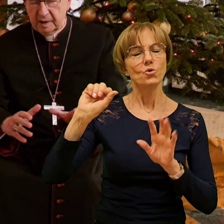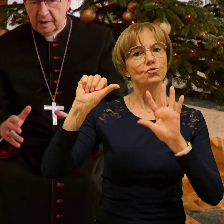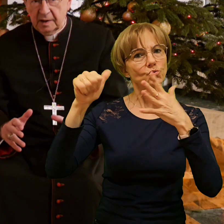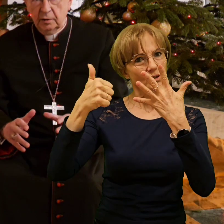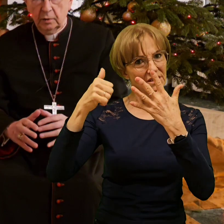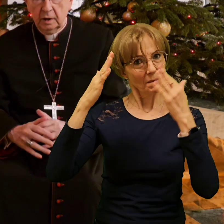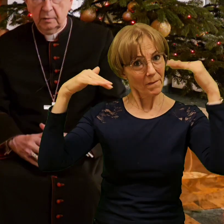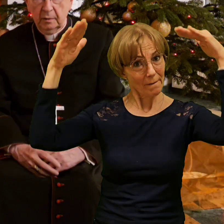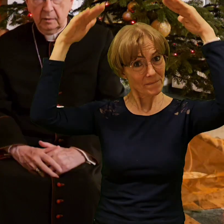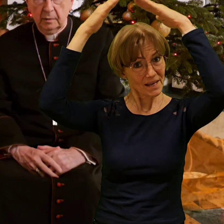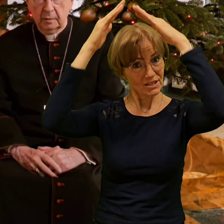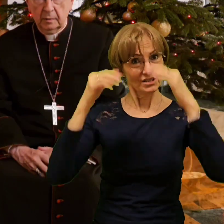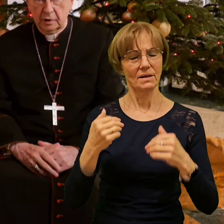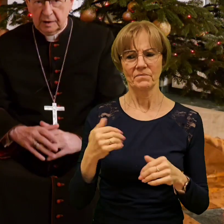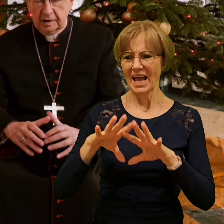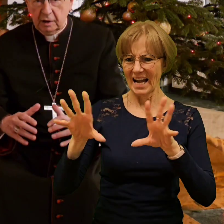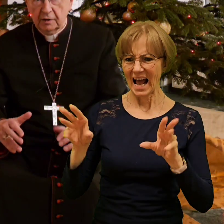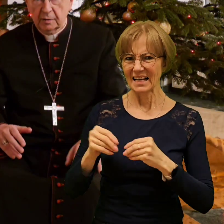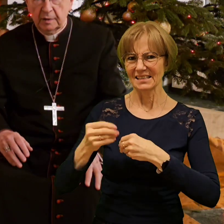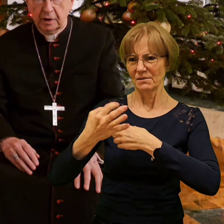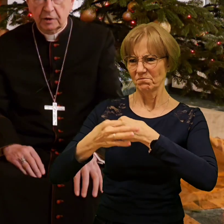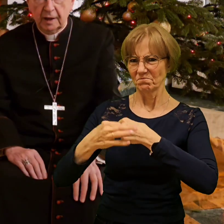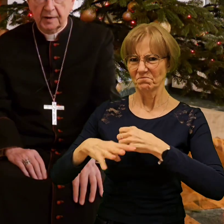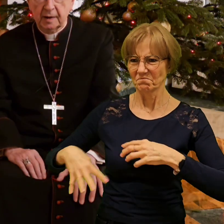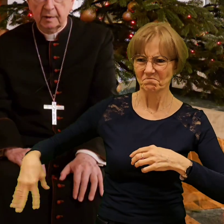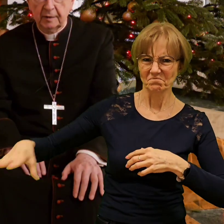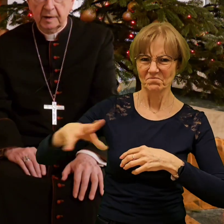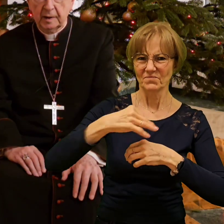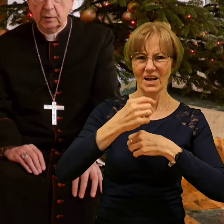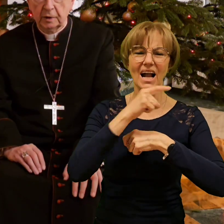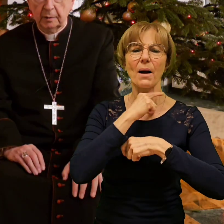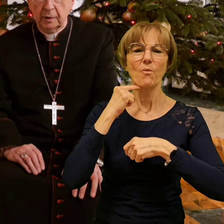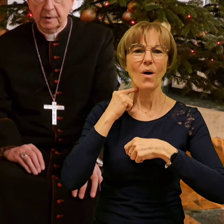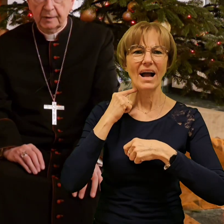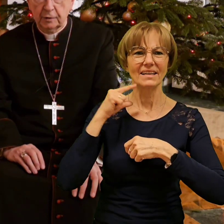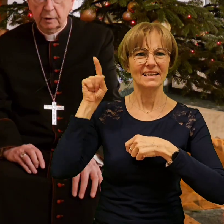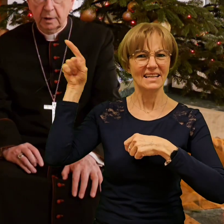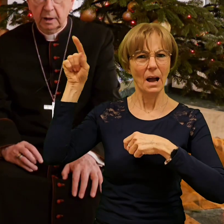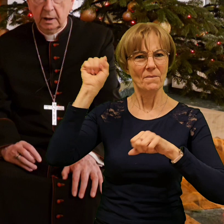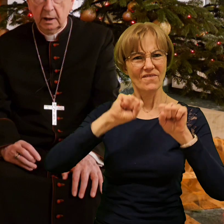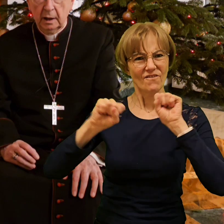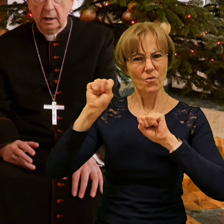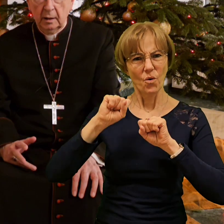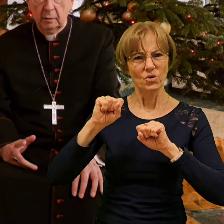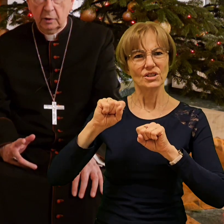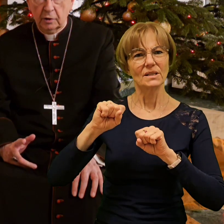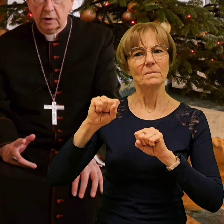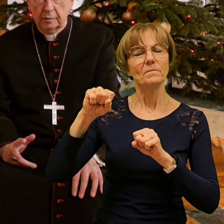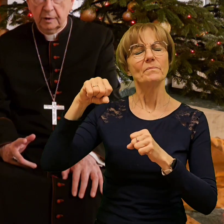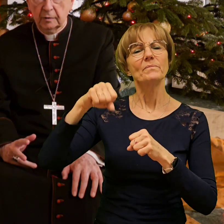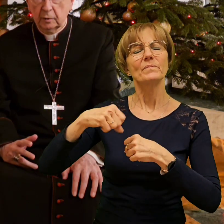Instytutem, czyli z ksiami mieszkającymi w Instytucie Polskim w Rzymie. Poszliśmy 2